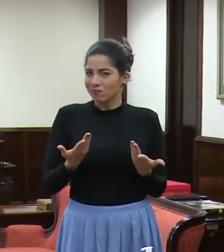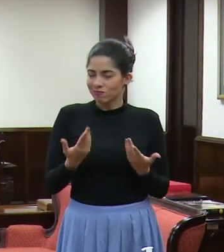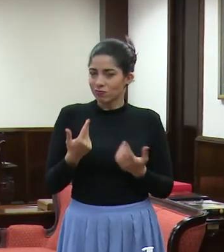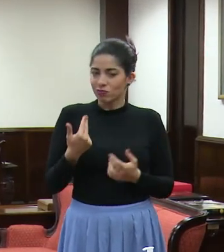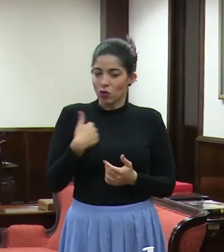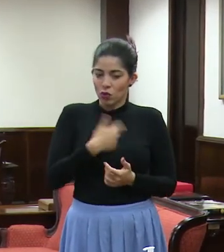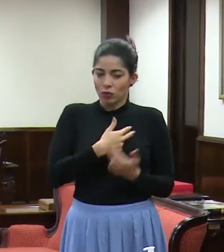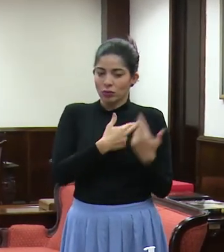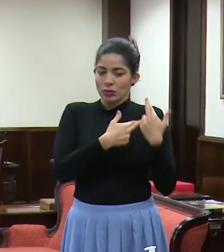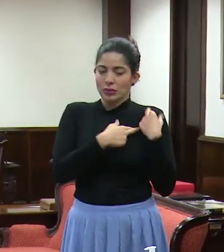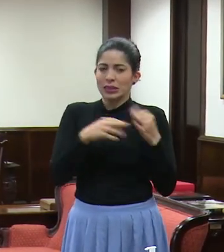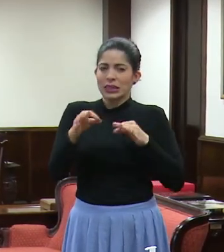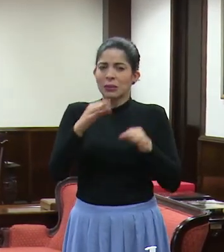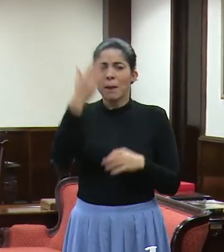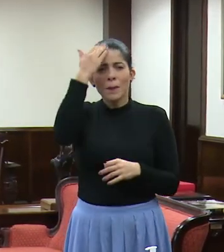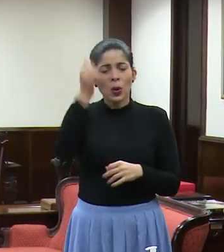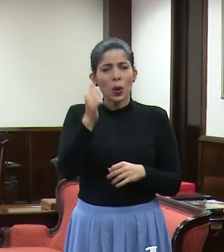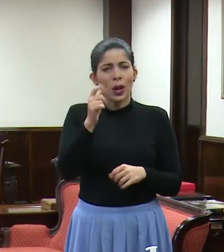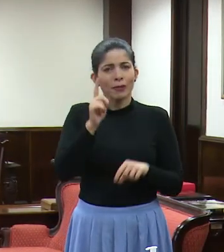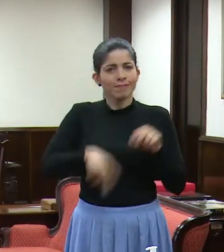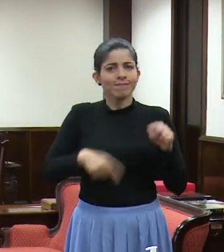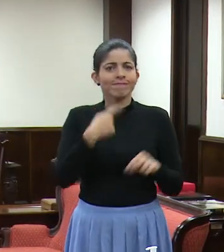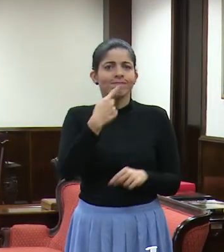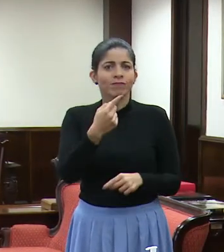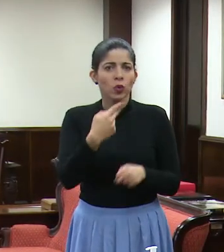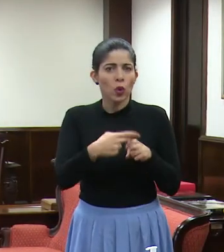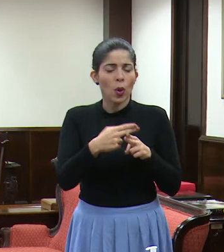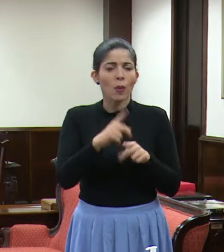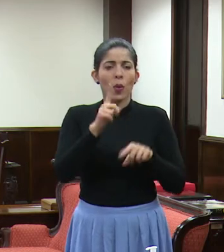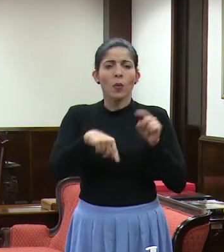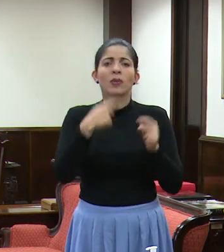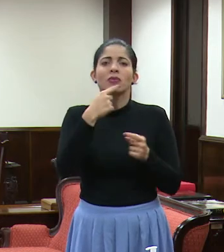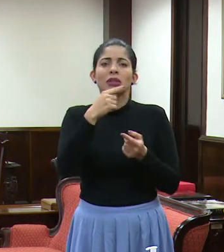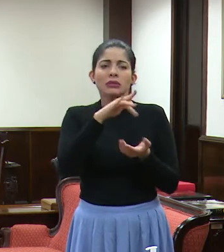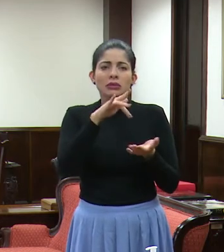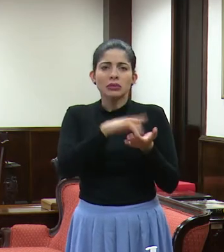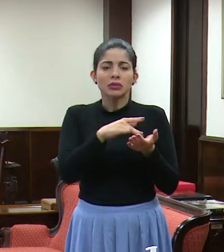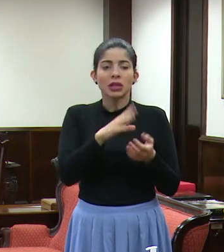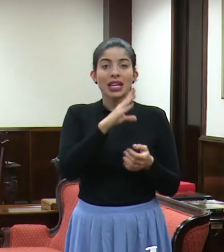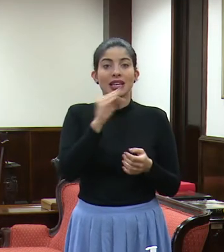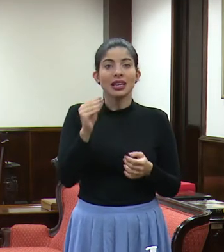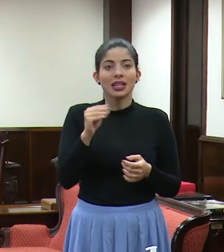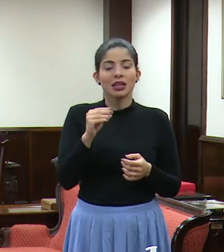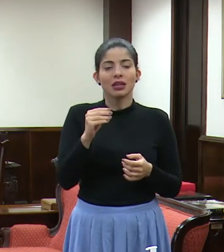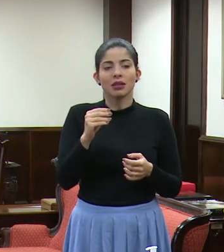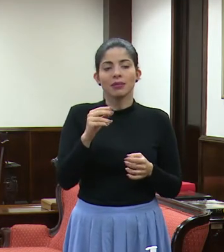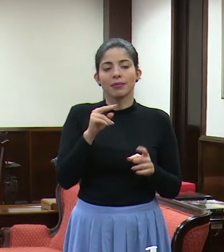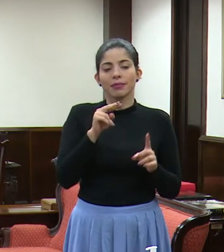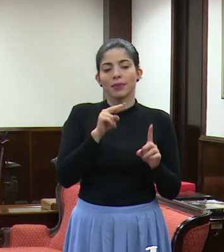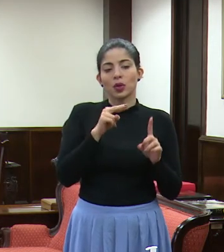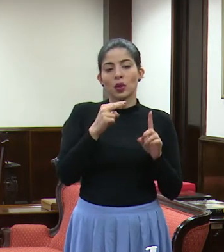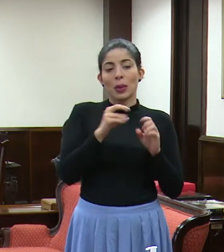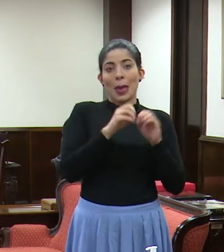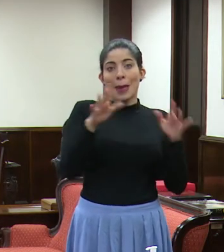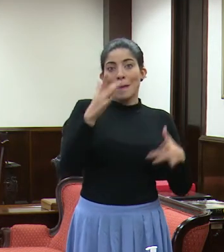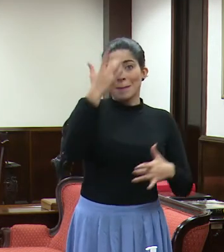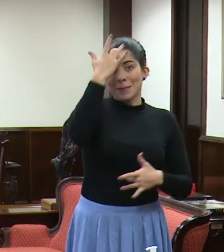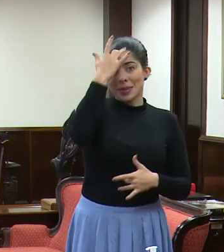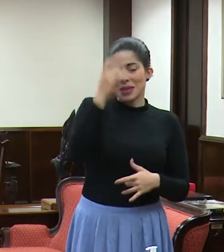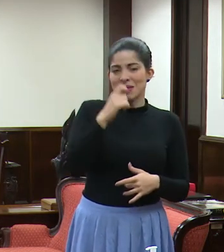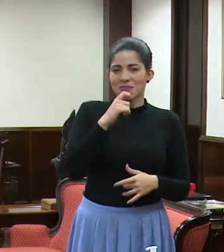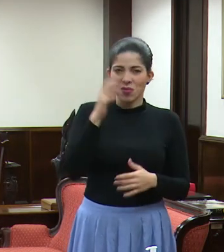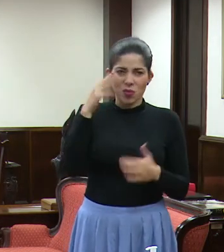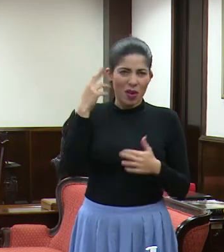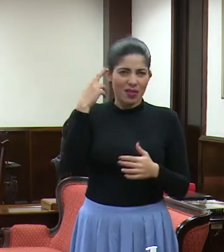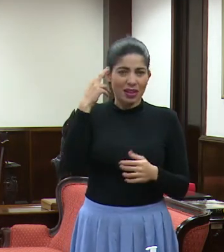responsabilidad explicarles por qué esto no es posible y por qué además no tiene sentido desde un punto de vista epidemiológico.